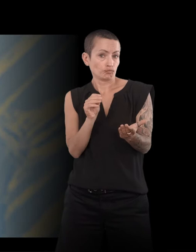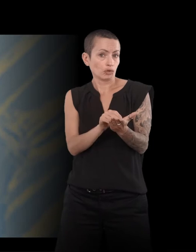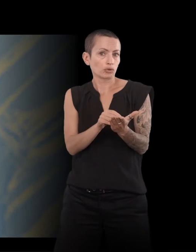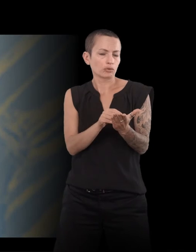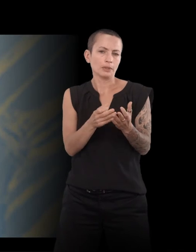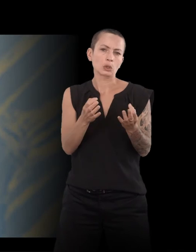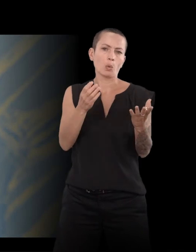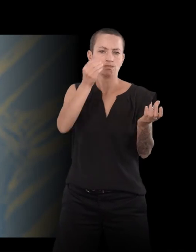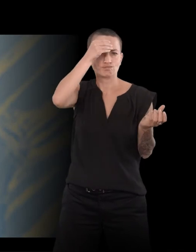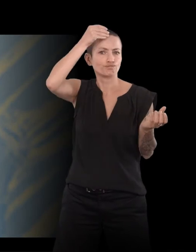sûrement un peu manierer. Voilà.